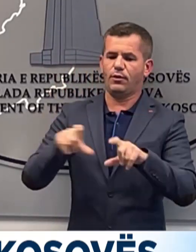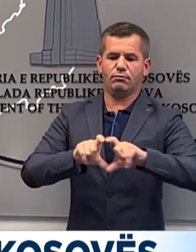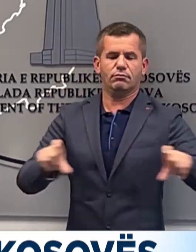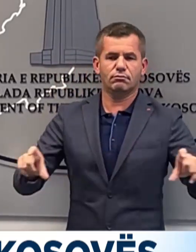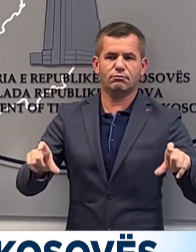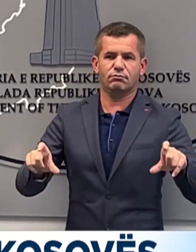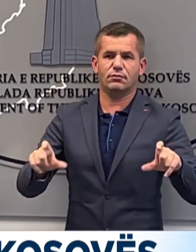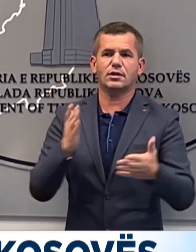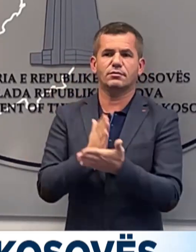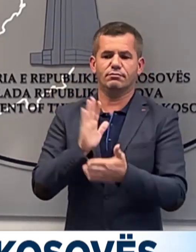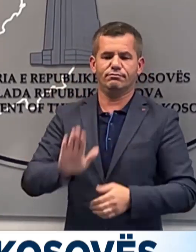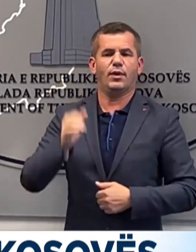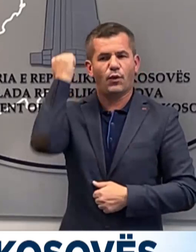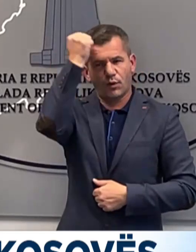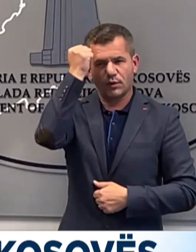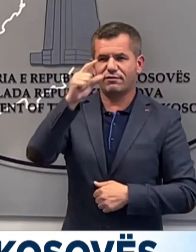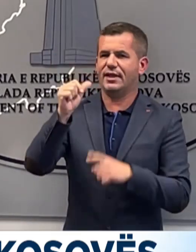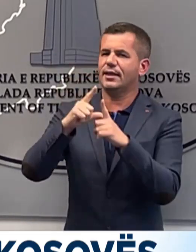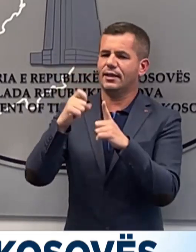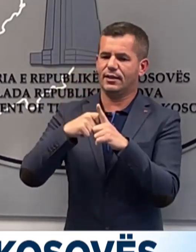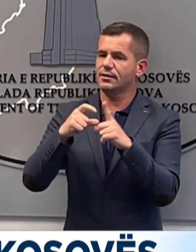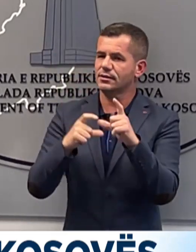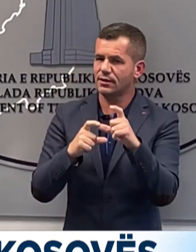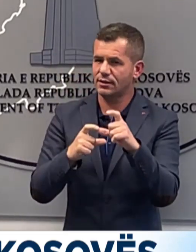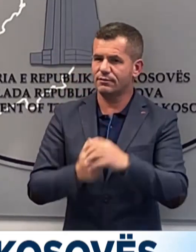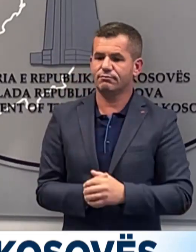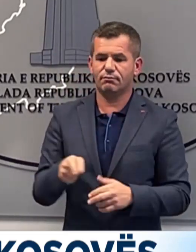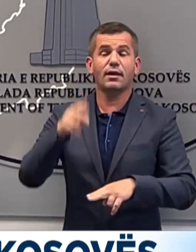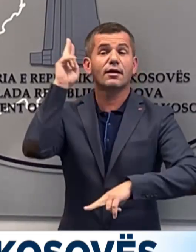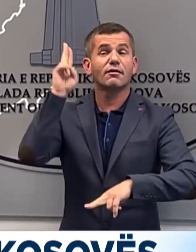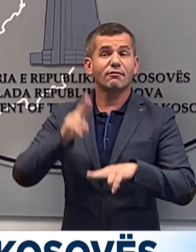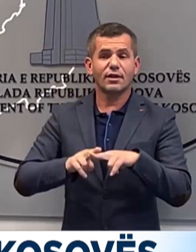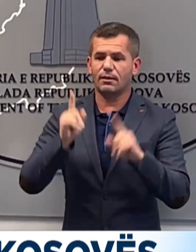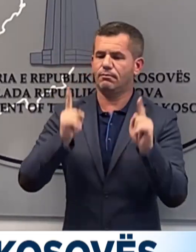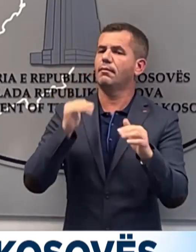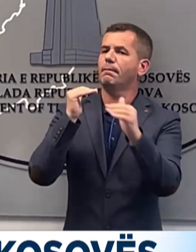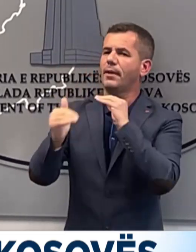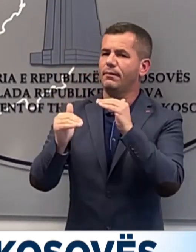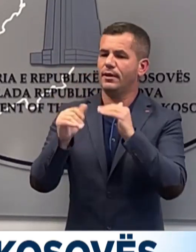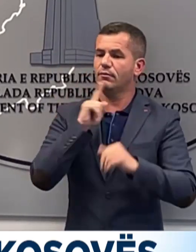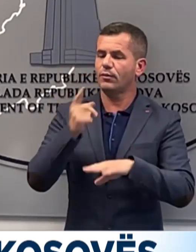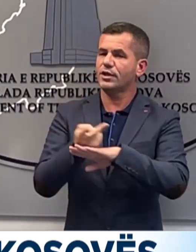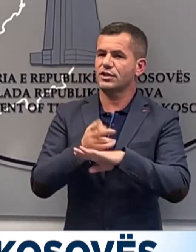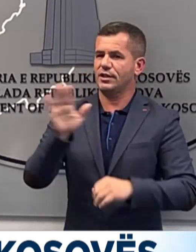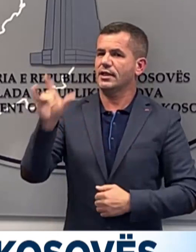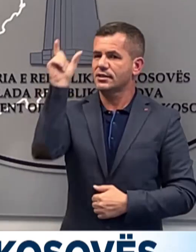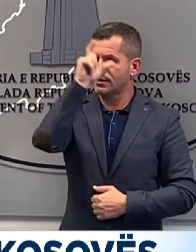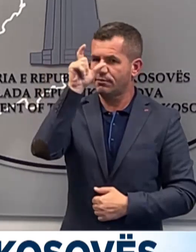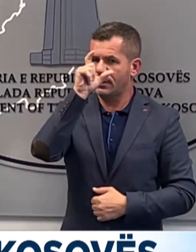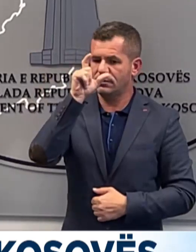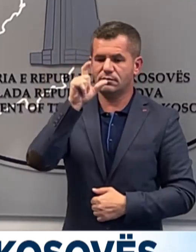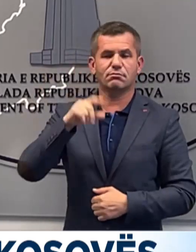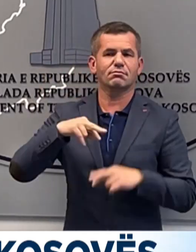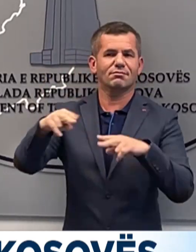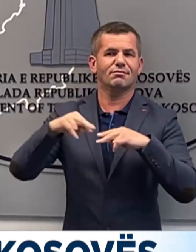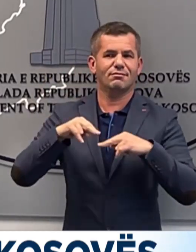targat të përhershme të Republikës Kosovës. Këvendim është ma se barabart me atë që shteti sërbës aplikonda i qytetarëve të